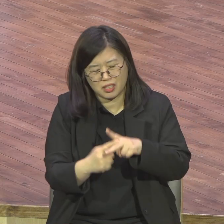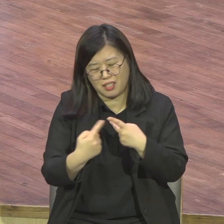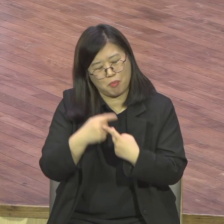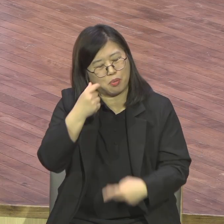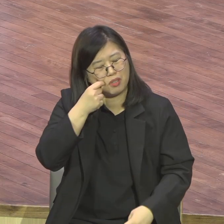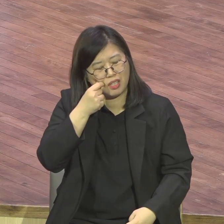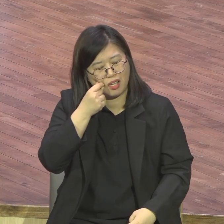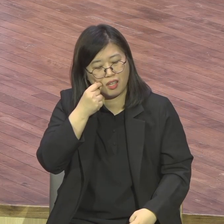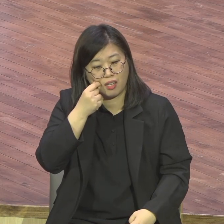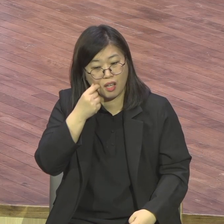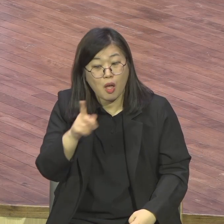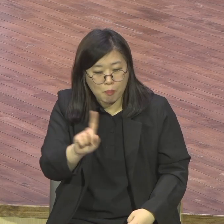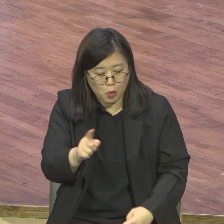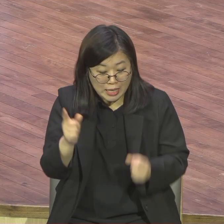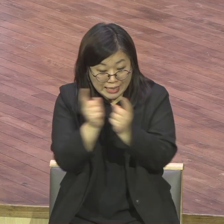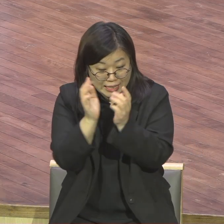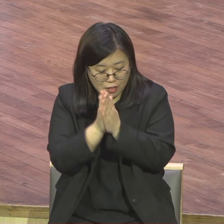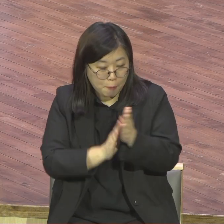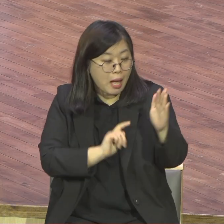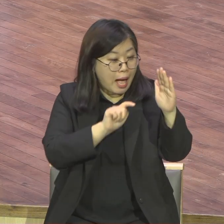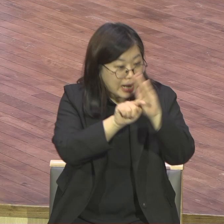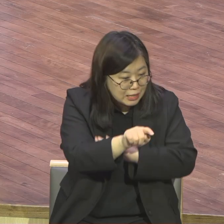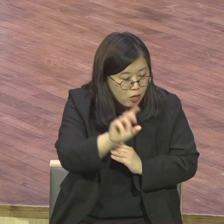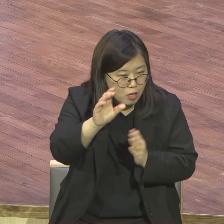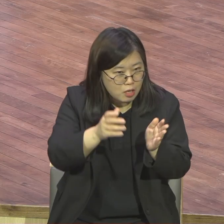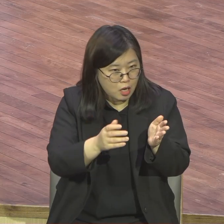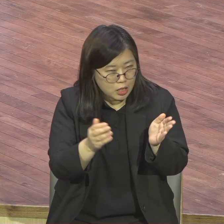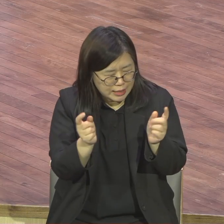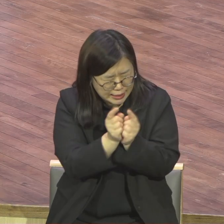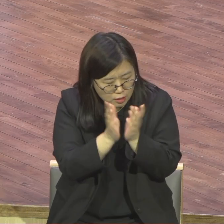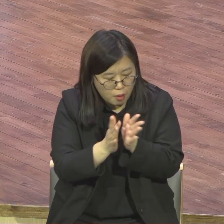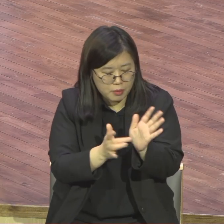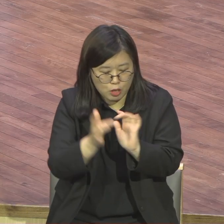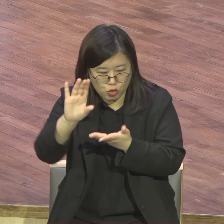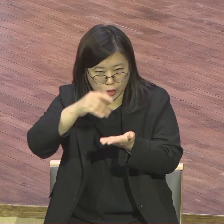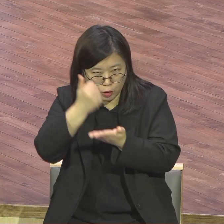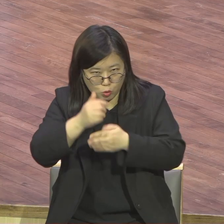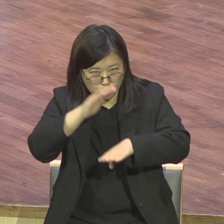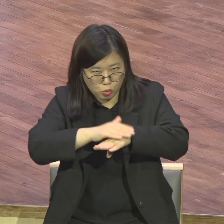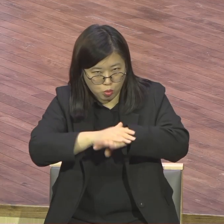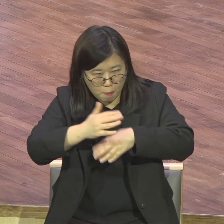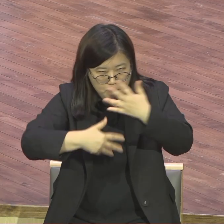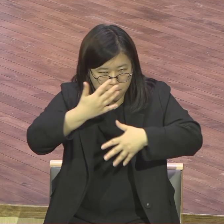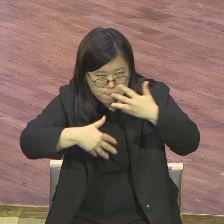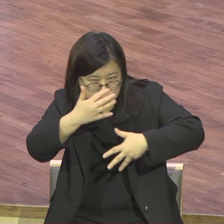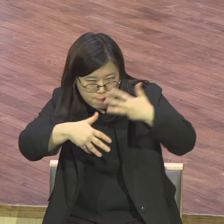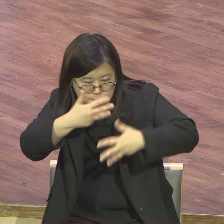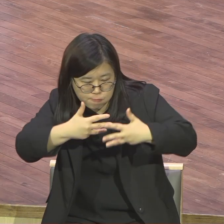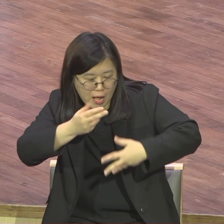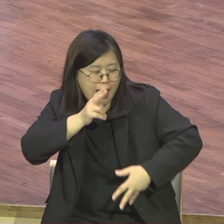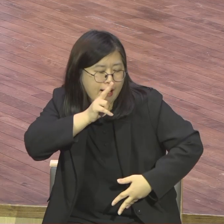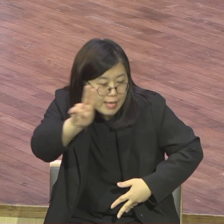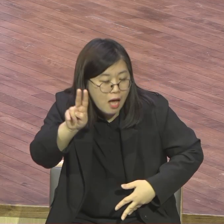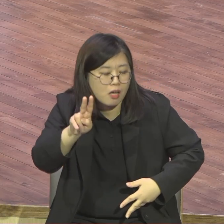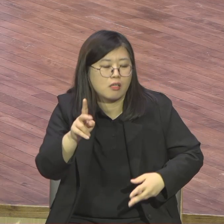지시 딱 걸려있어요 초월해야 돼요 그게 못 넘어갑니다 경험을 안 해봤기 때문에 보지 못했기 때문에